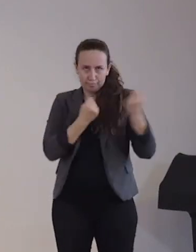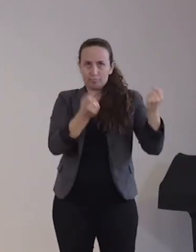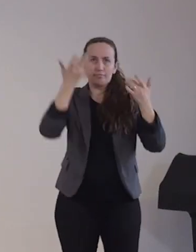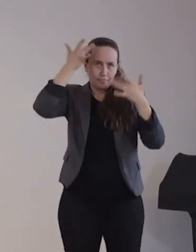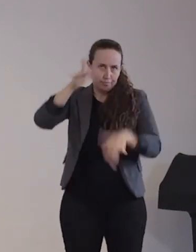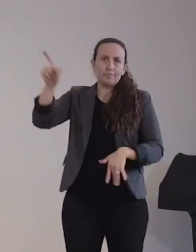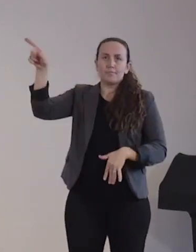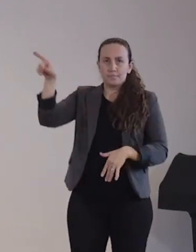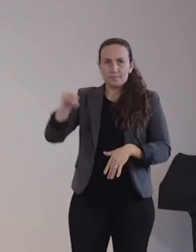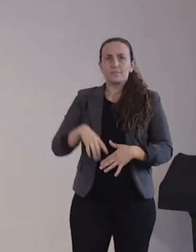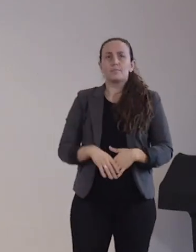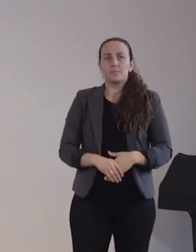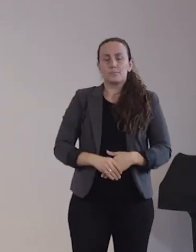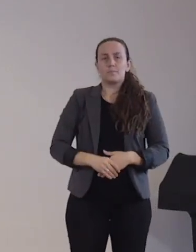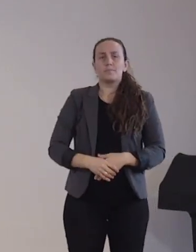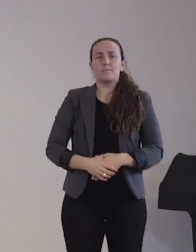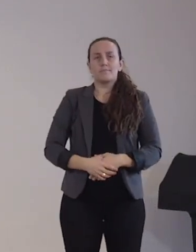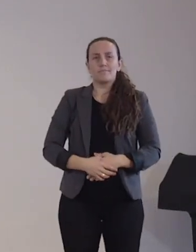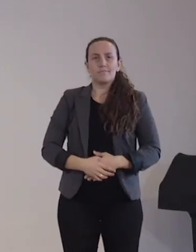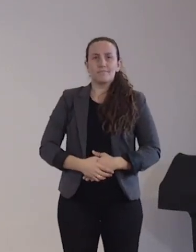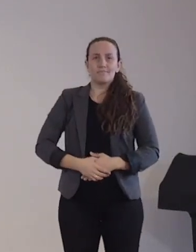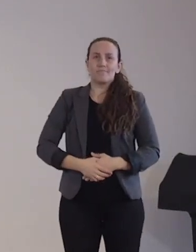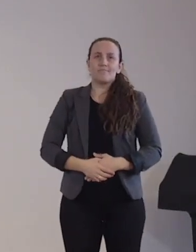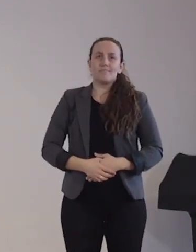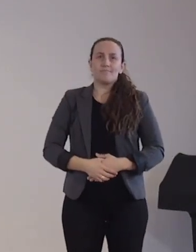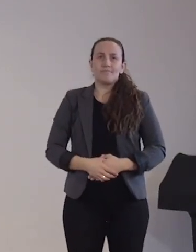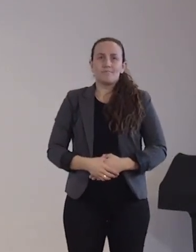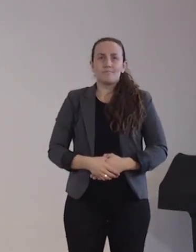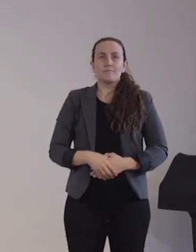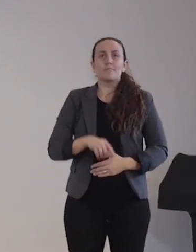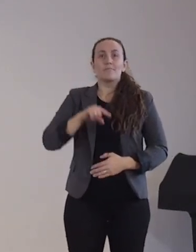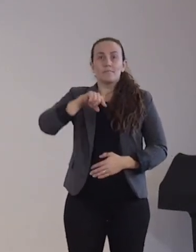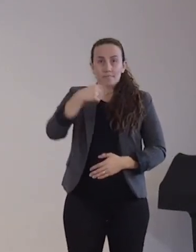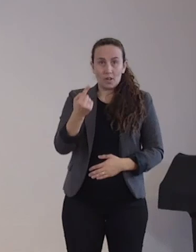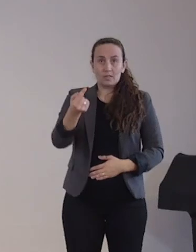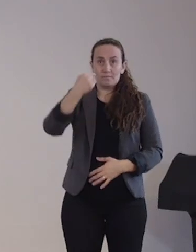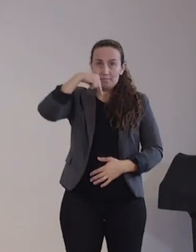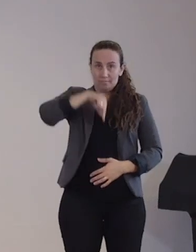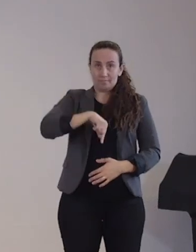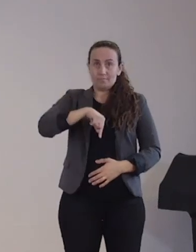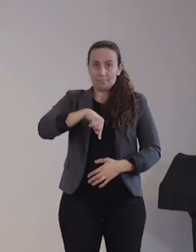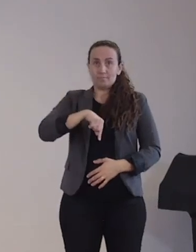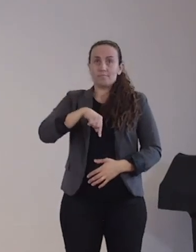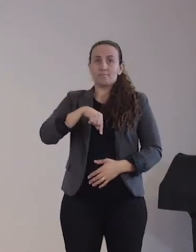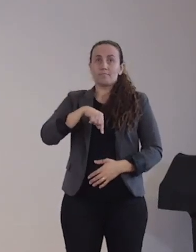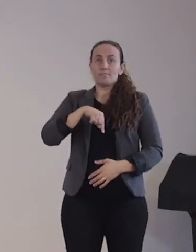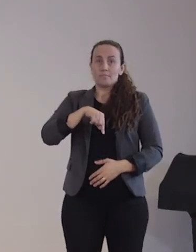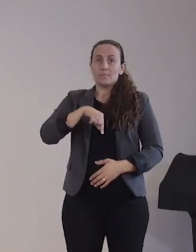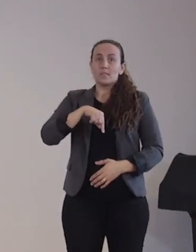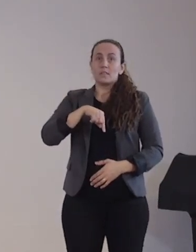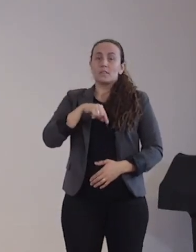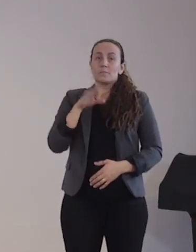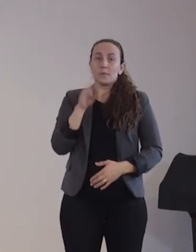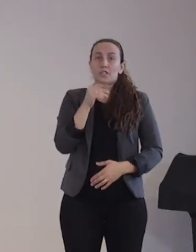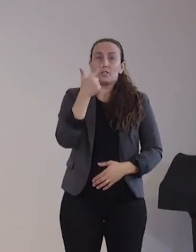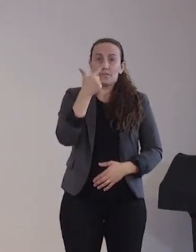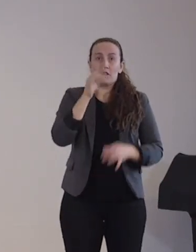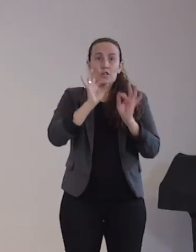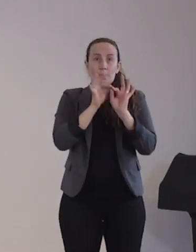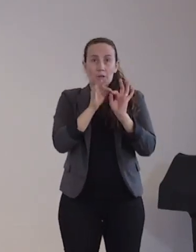Gerade deswegen stehen wir hier mit unseren beiden Dolmetscherinnen, denen ich also sehr, sehr herzlich danke für Ihren Einsatz heute.